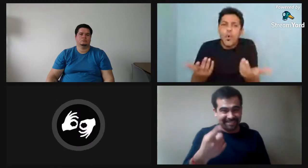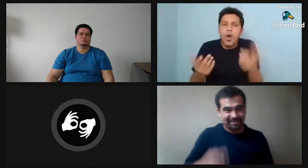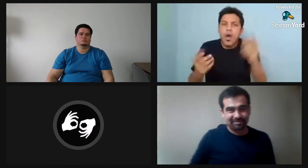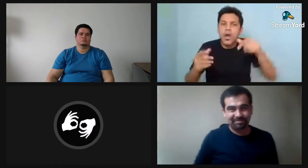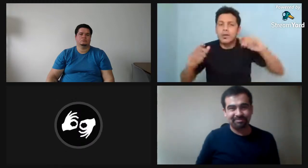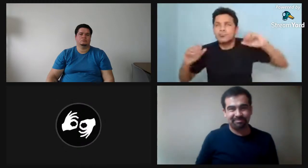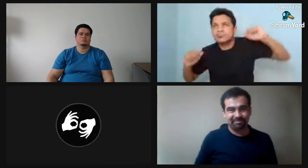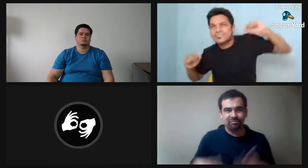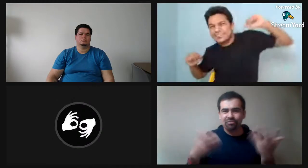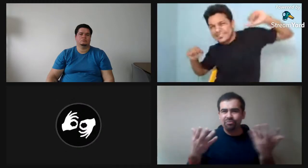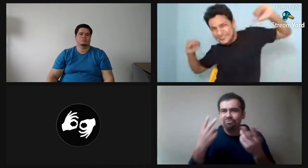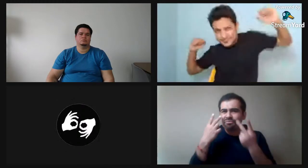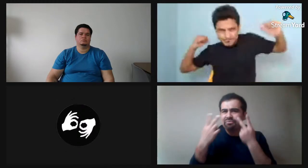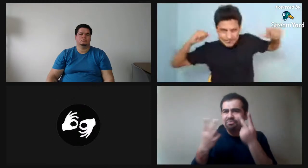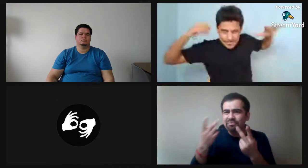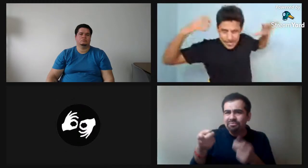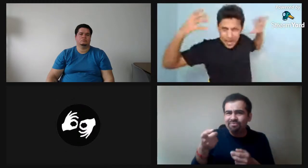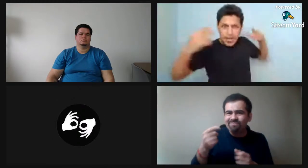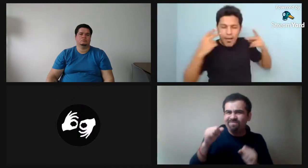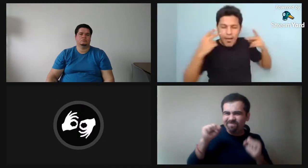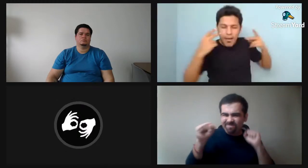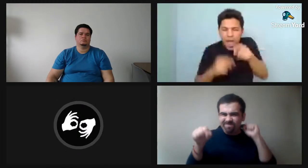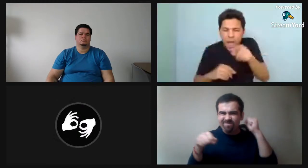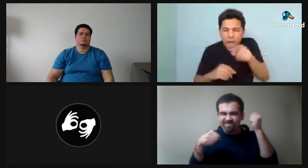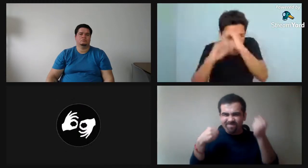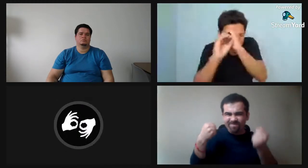baja cuando lo trago. Bueno,